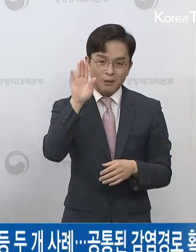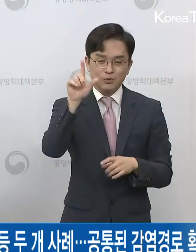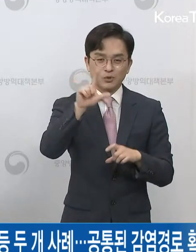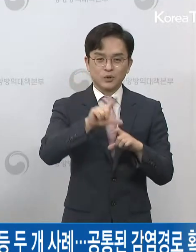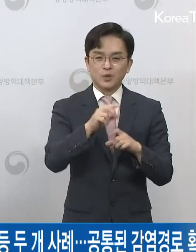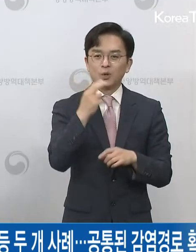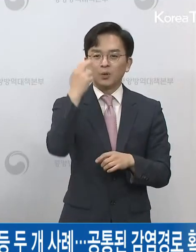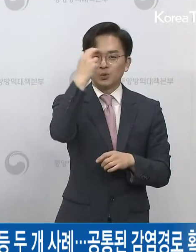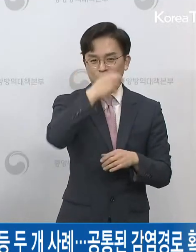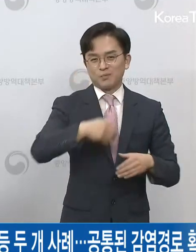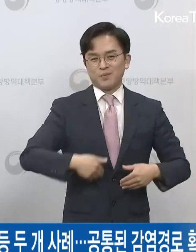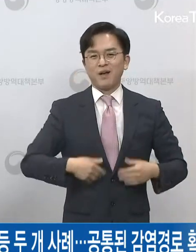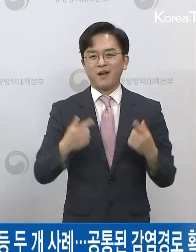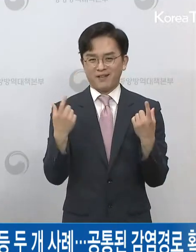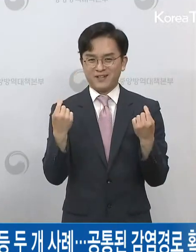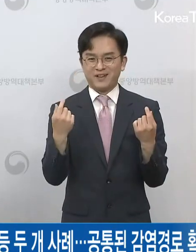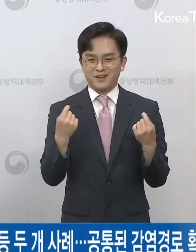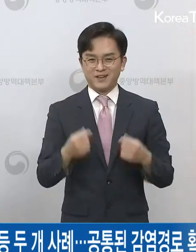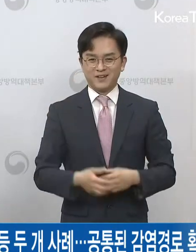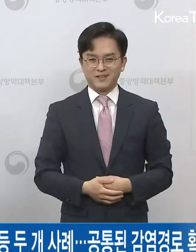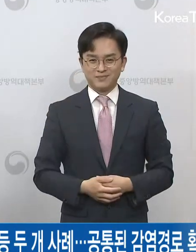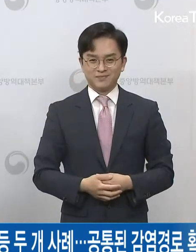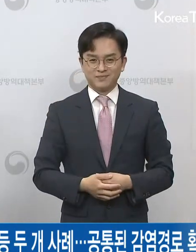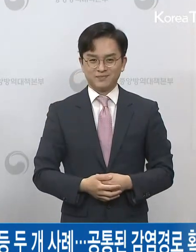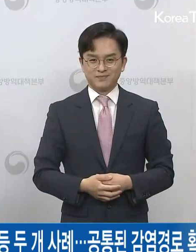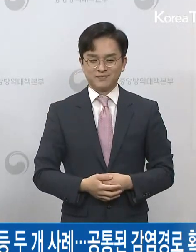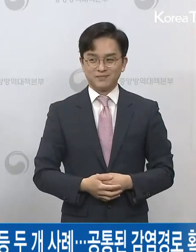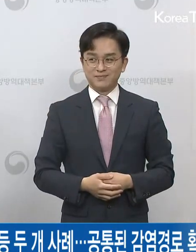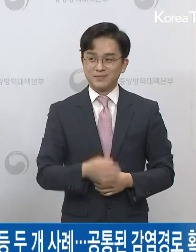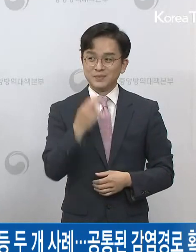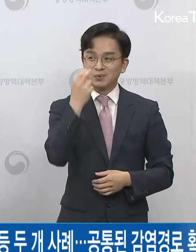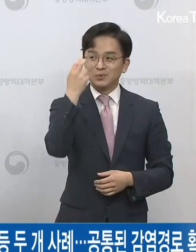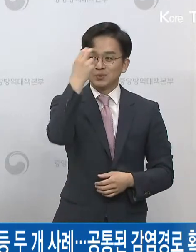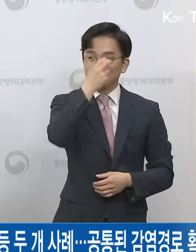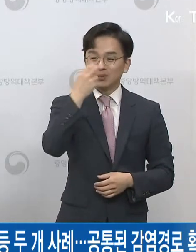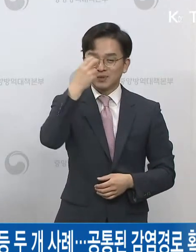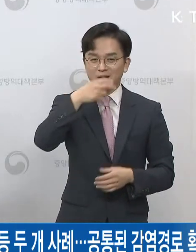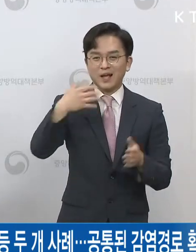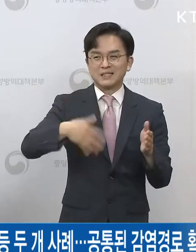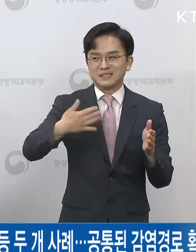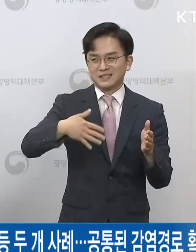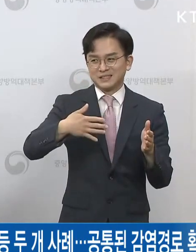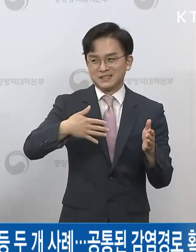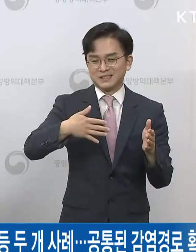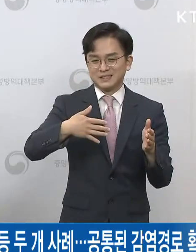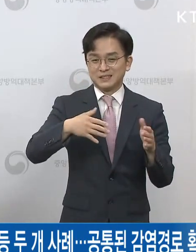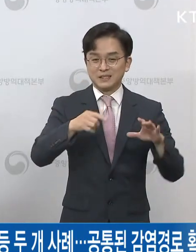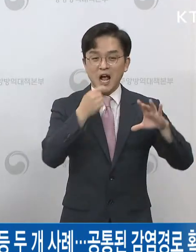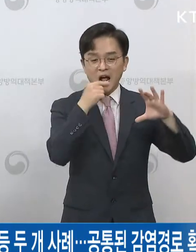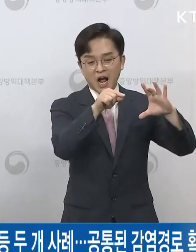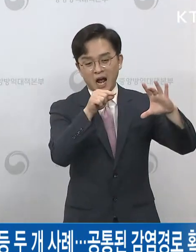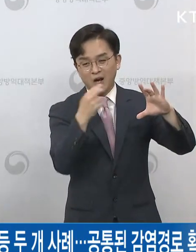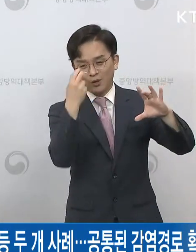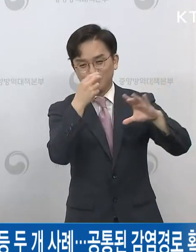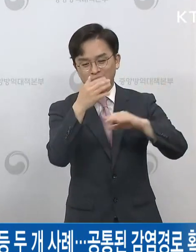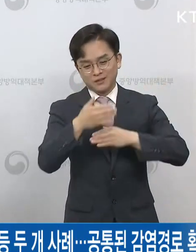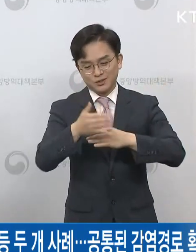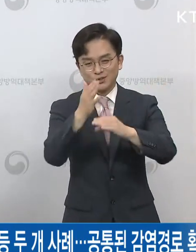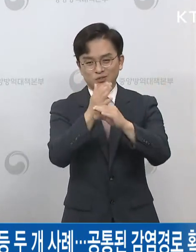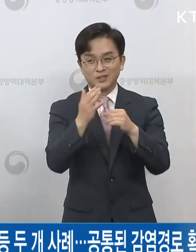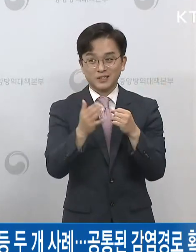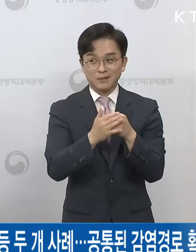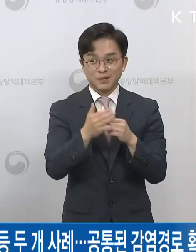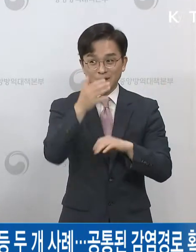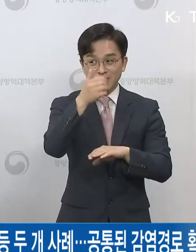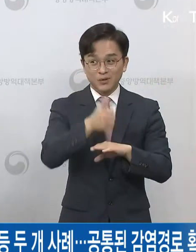그런 조사를 통해서 확인을 하도록 하겠습니다. 아직은 저희가 노출자들에 대한 검사와 격리 조치에 집중을 하고 있는